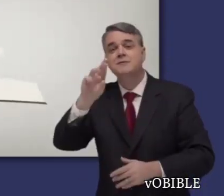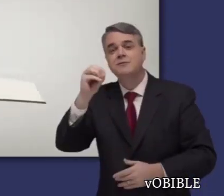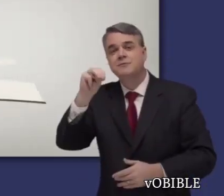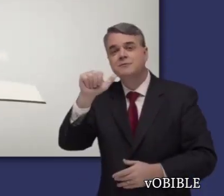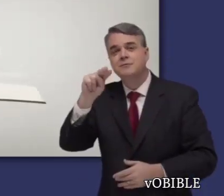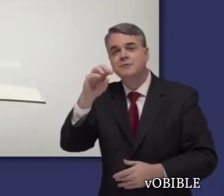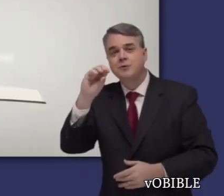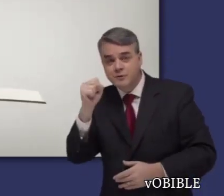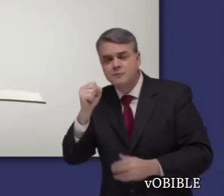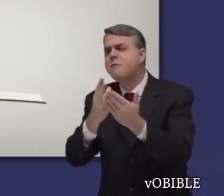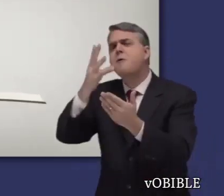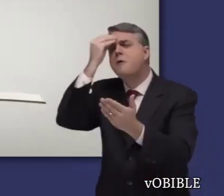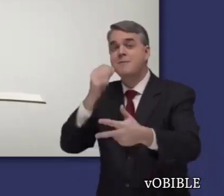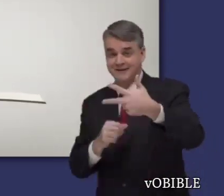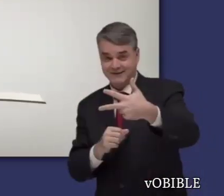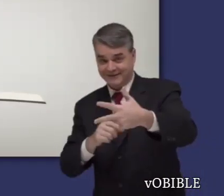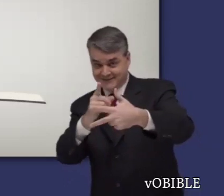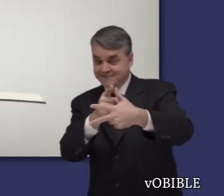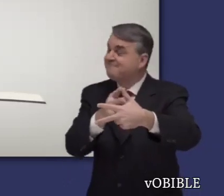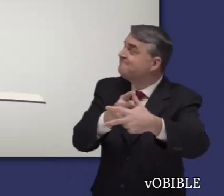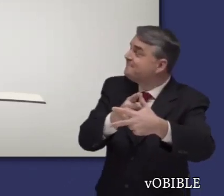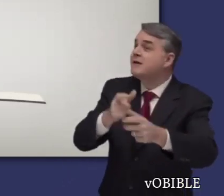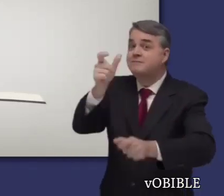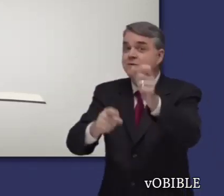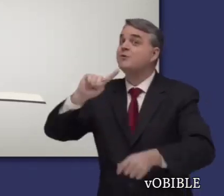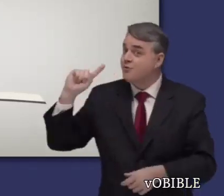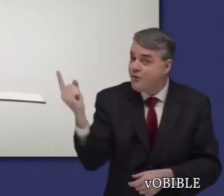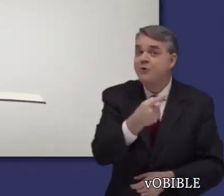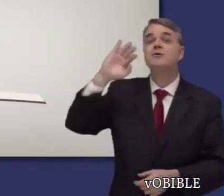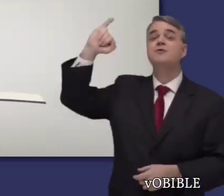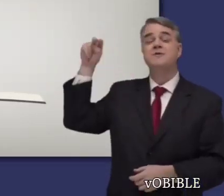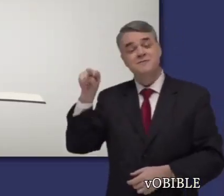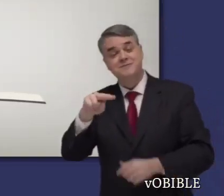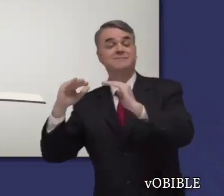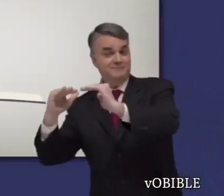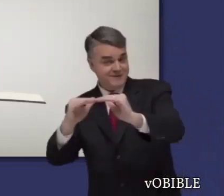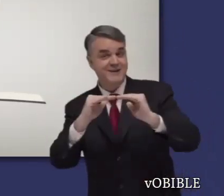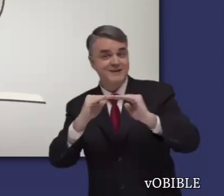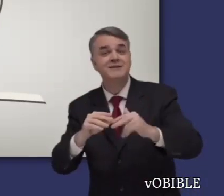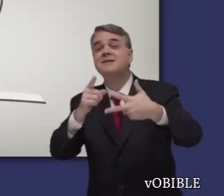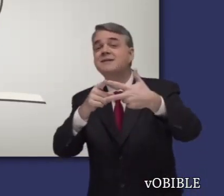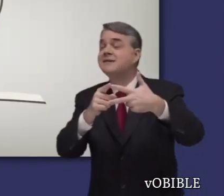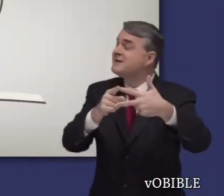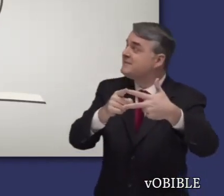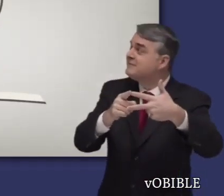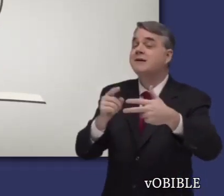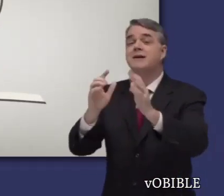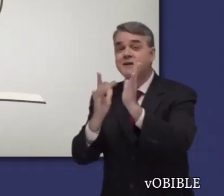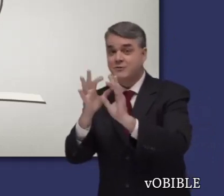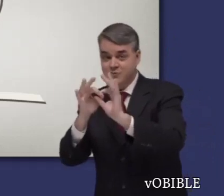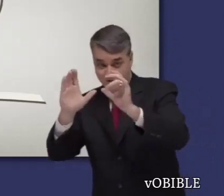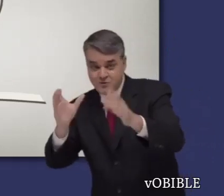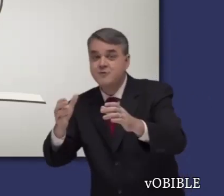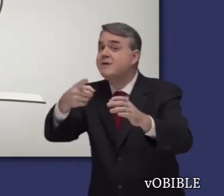Cuando lea esta carta inspirada, fíjese en que Dios trata a todas las personas con imparcialidad, en que los cristianos